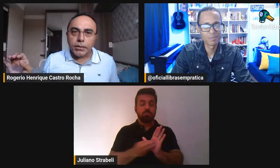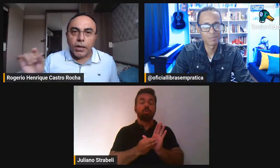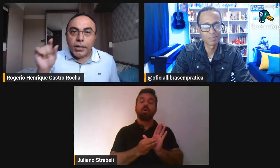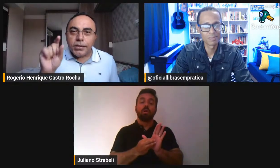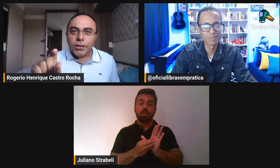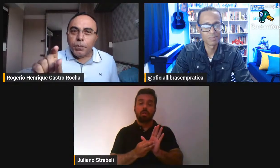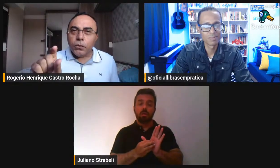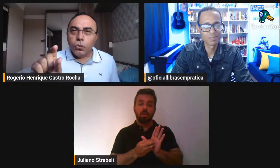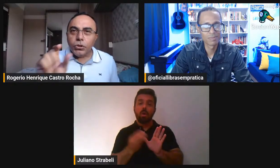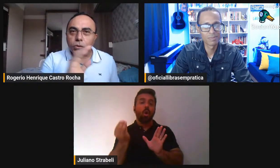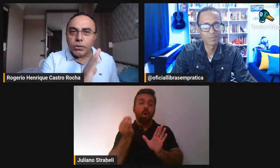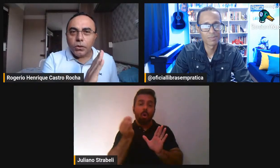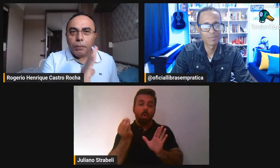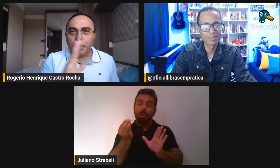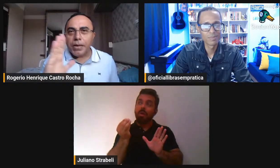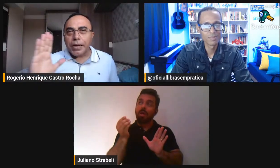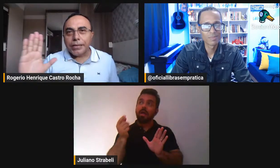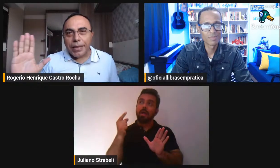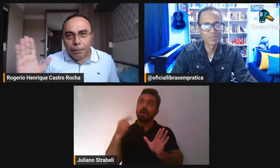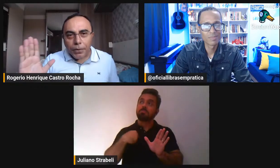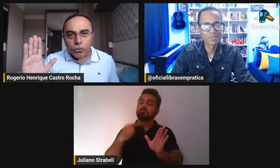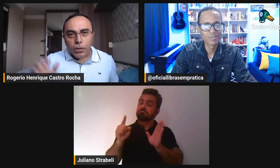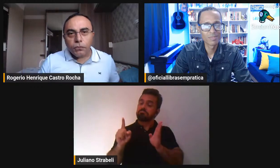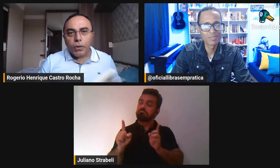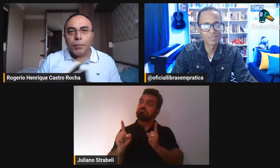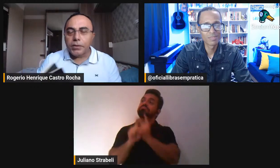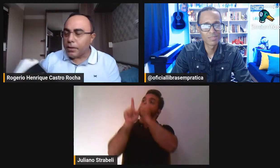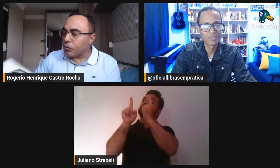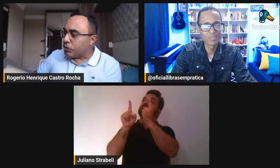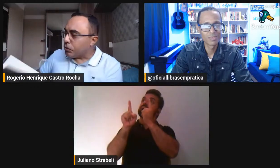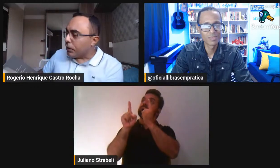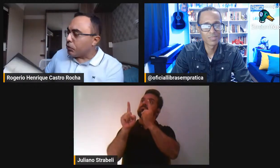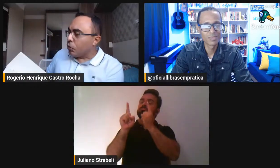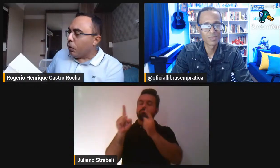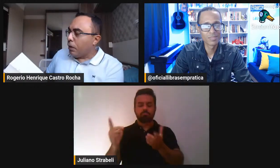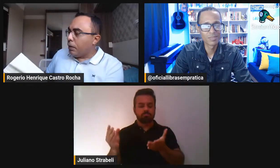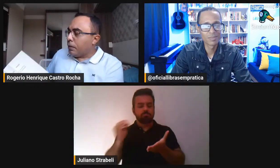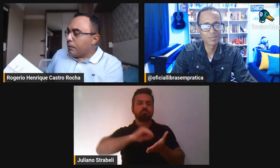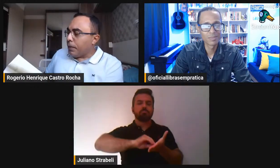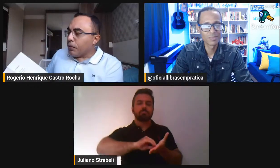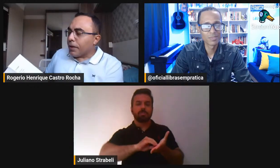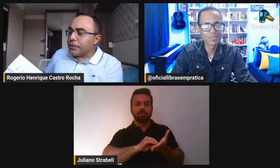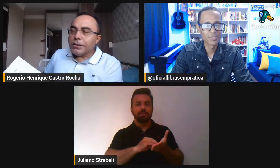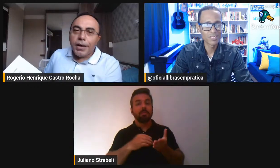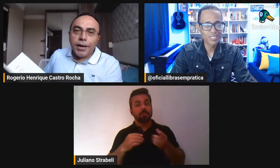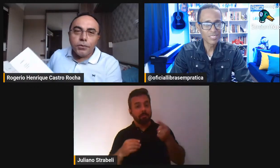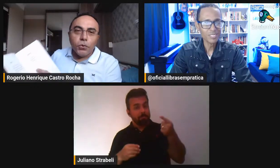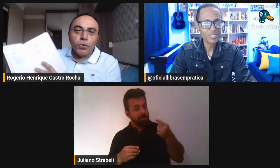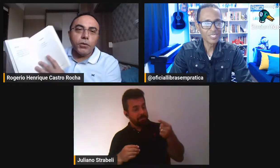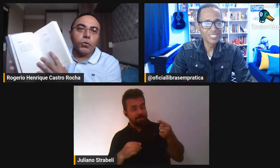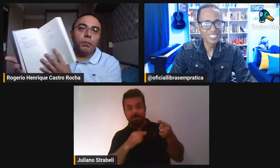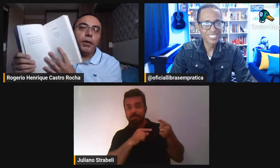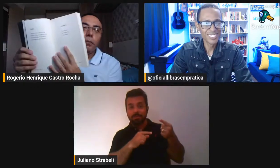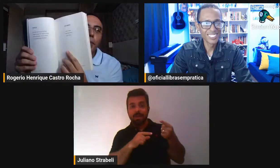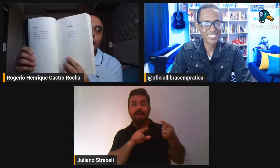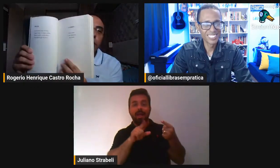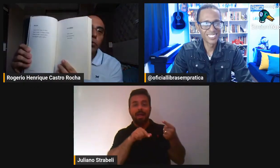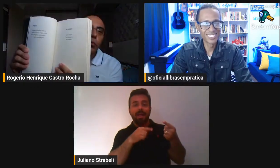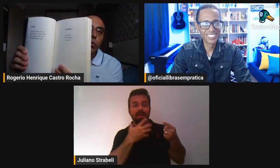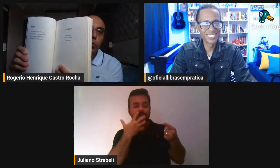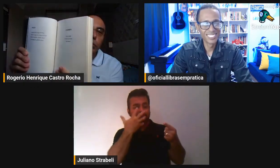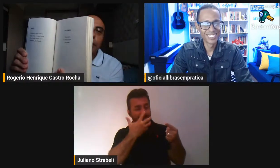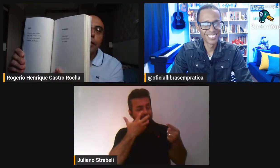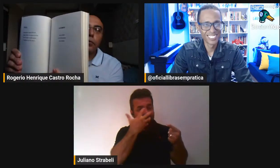modificação. E são bem curtinhos. Então, a primeira etapa do livro é para seduzir o leitor meio cansado, ou o leitor meio